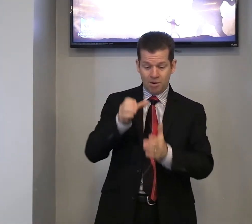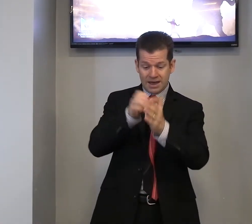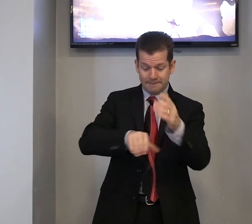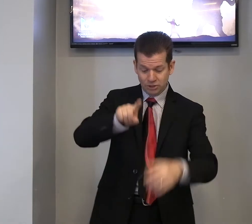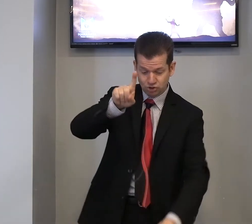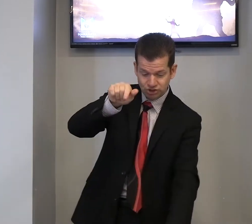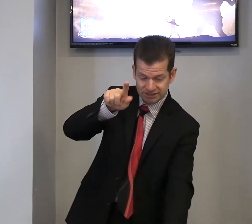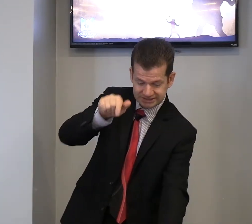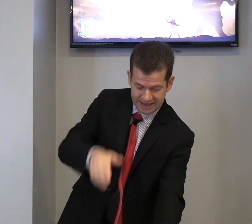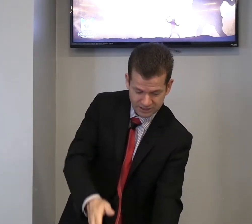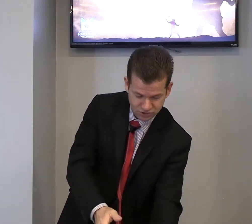capítulo 17.